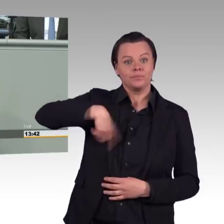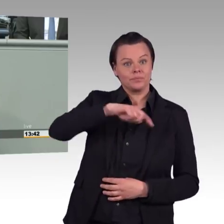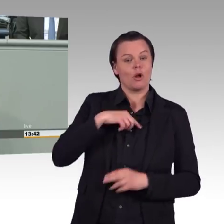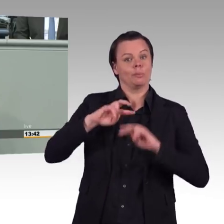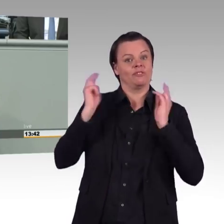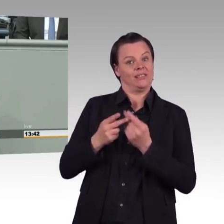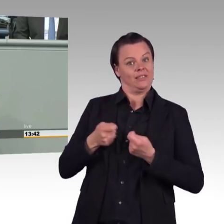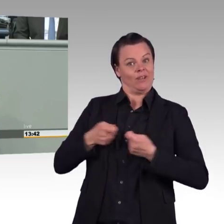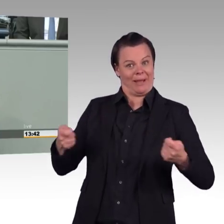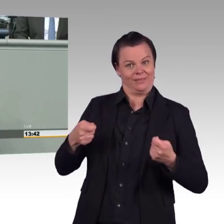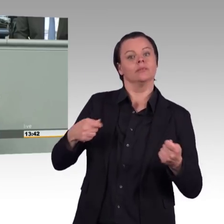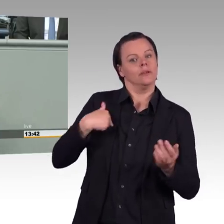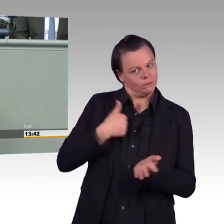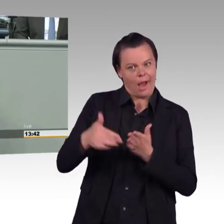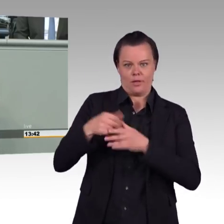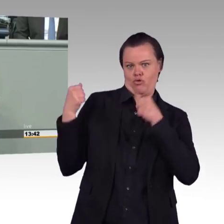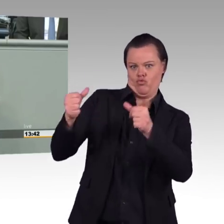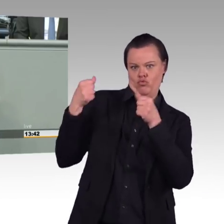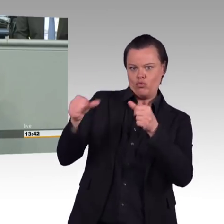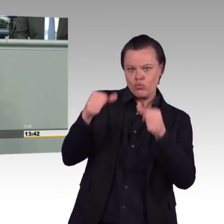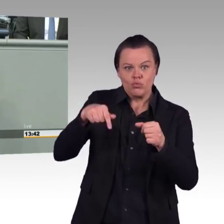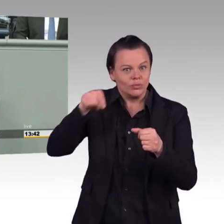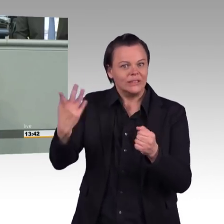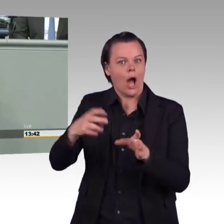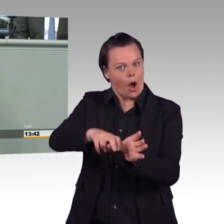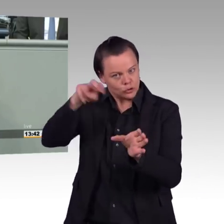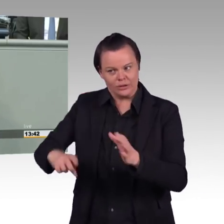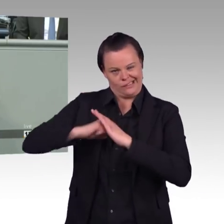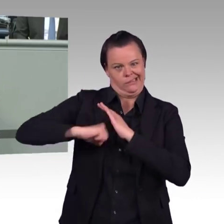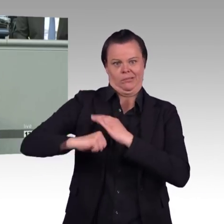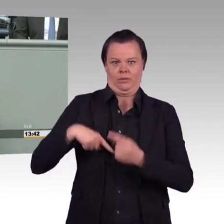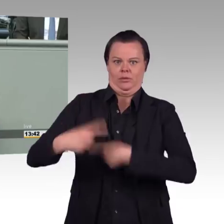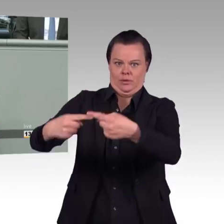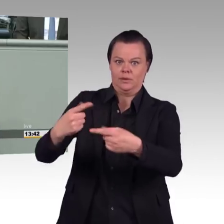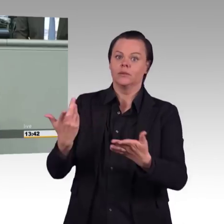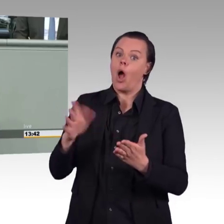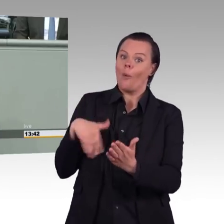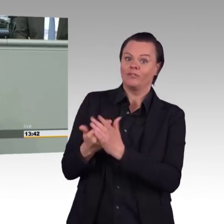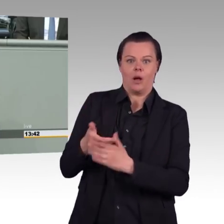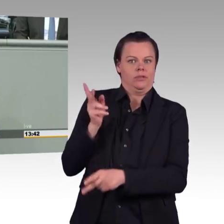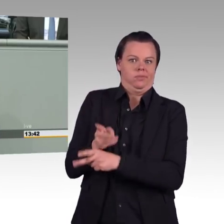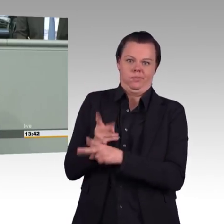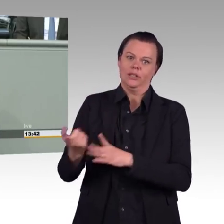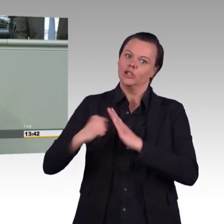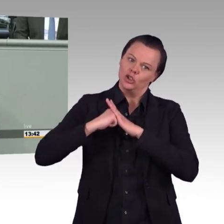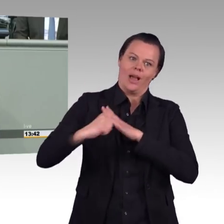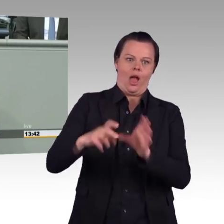nächsten Woche eine Anhörung haben im Wirtschaftsausschuss. Deswegen schlagen wir als Linke einen Kohleausstieg bis 2030, das statt bis